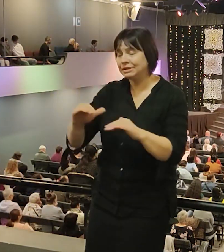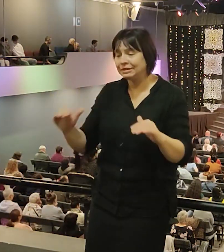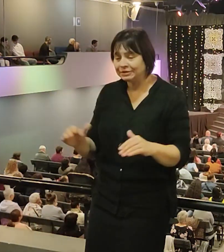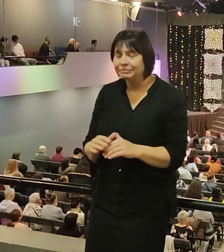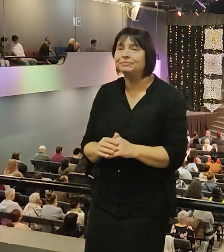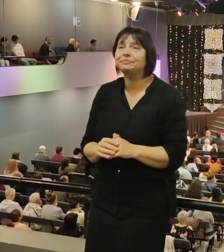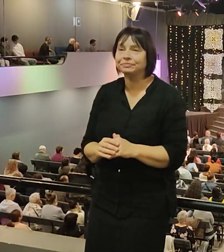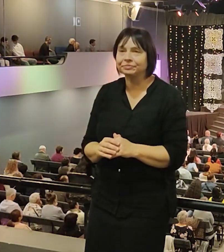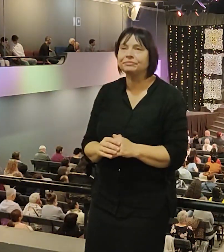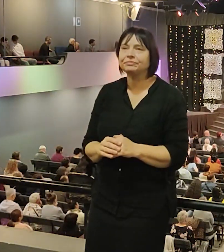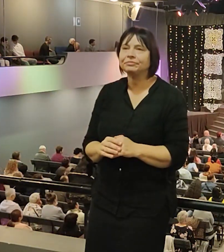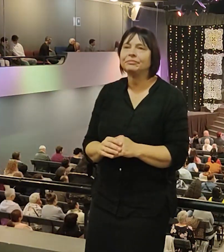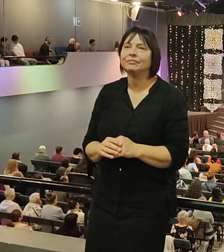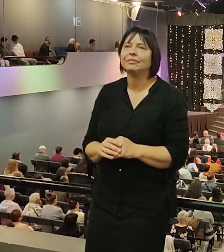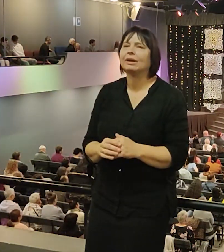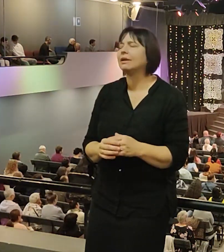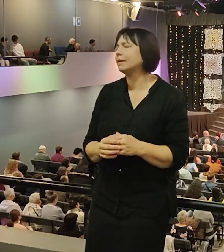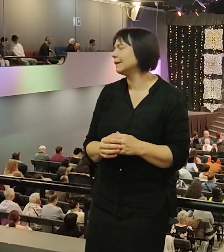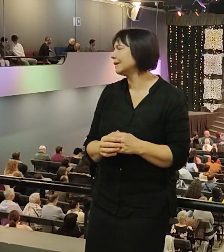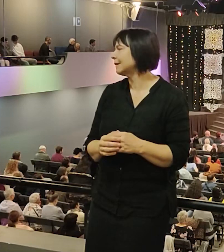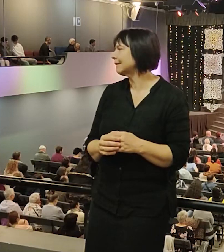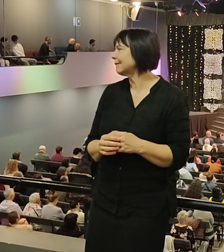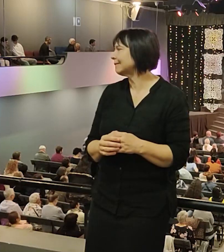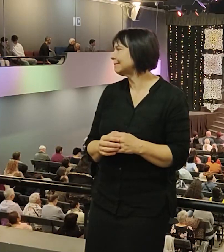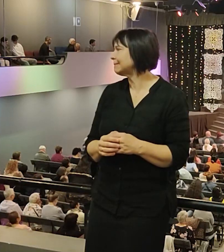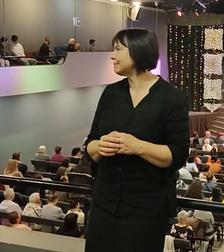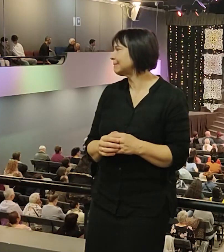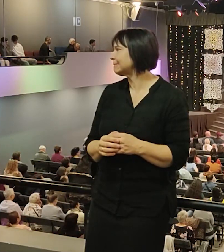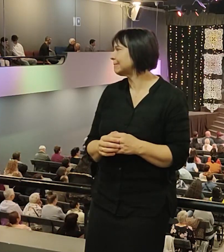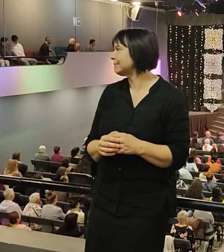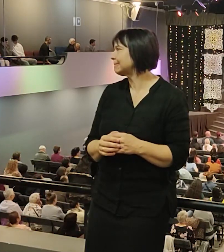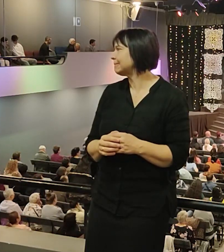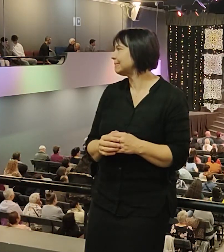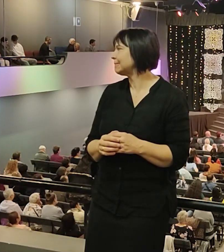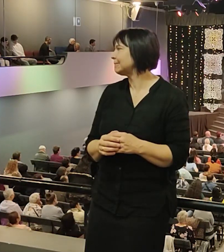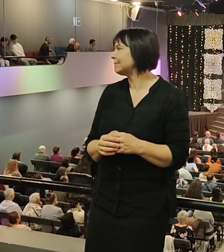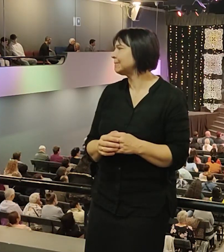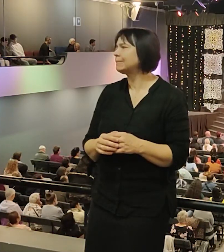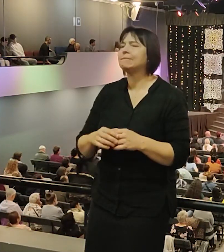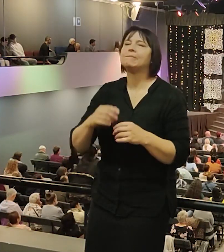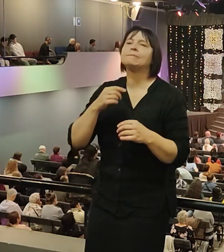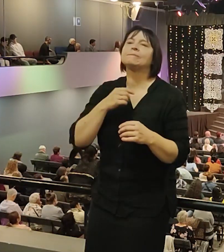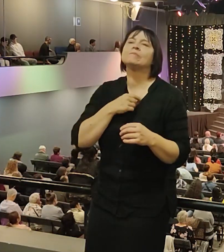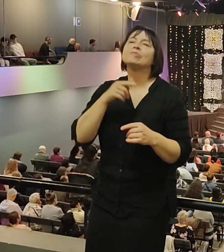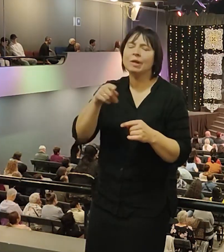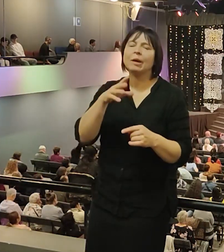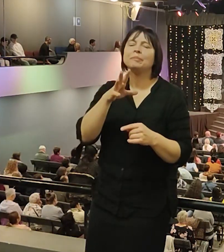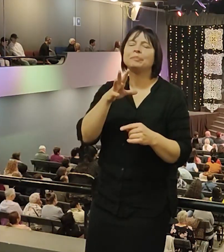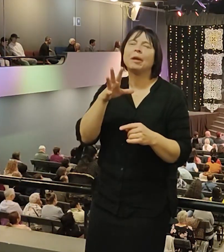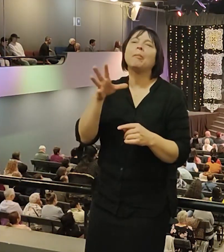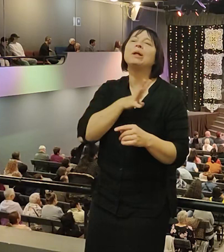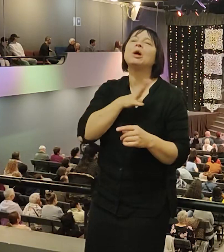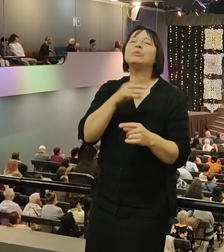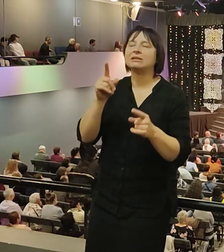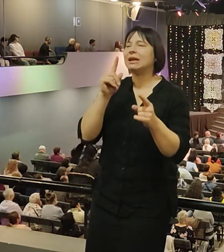наших ребят в городе, в Бремене, по-моему, знаю, Дельмингост. Пригласили их туда на молодежное служение. А